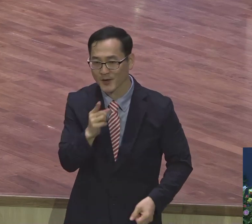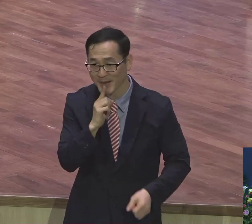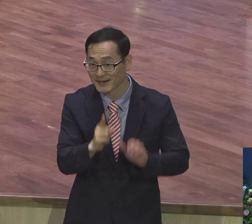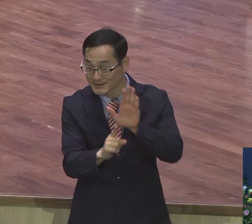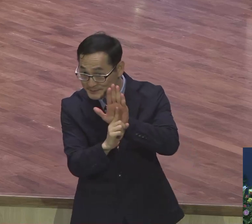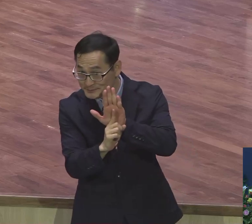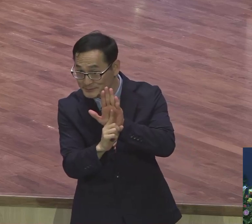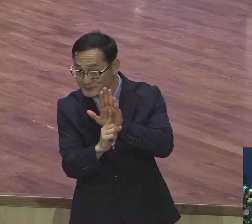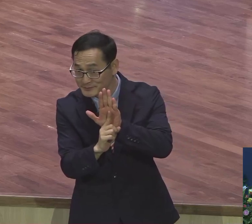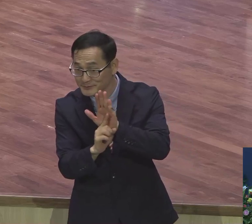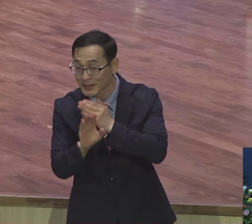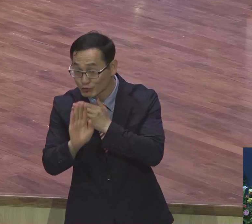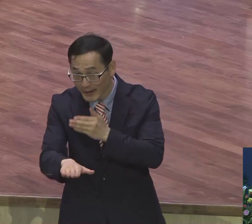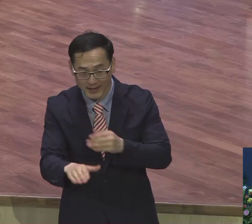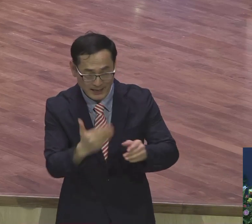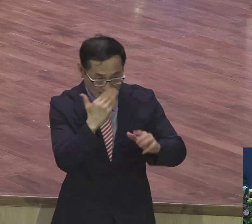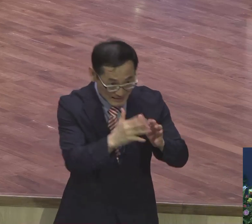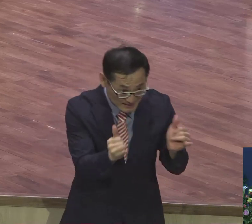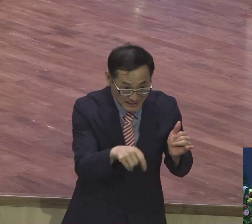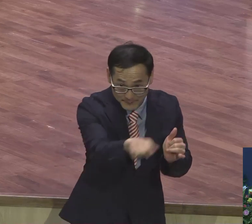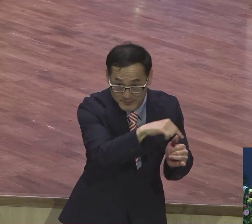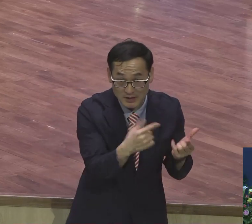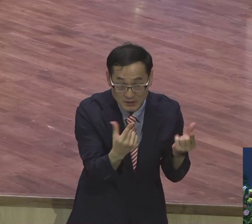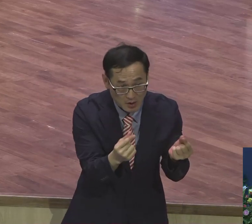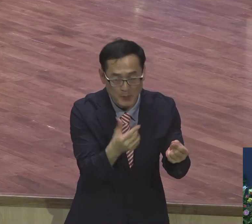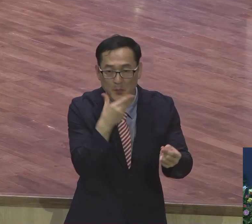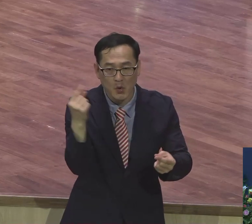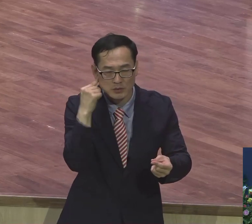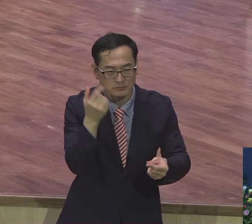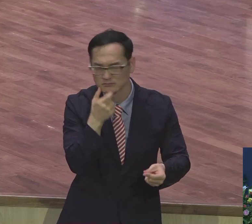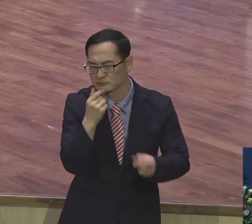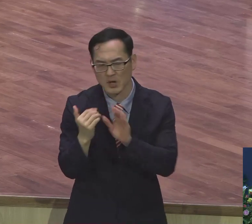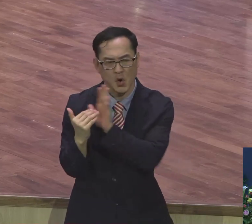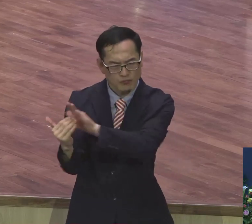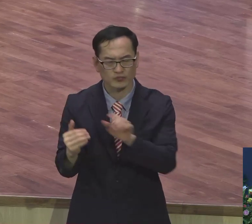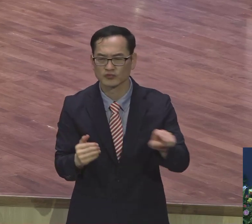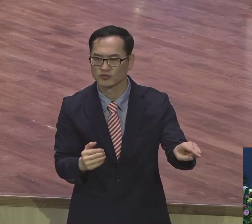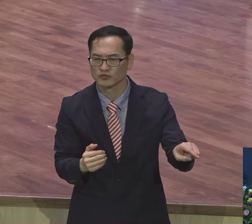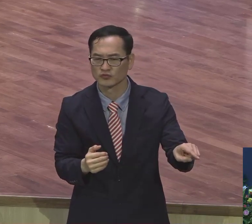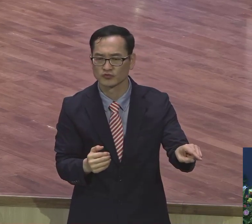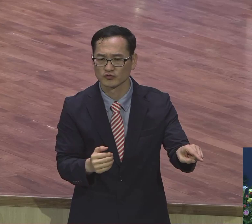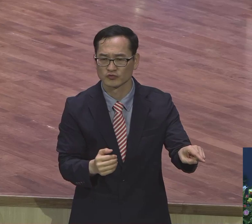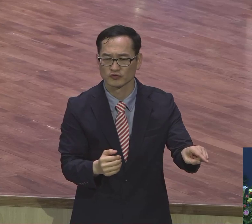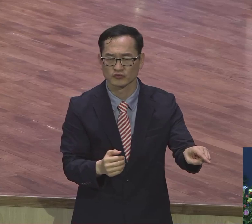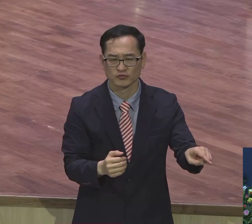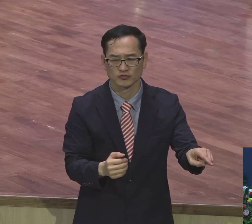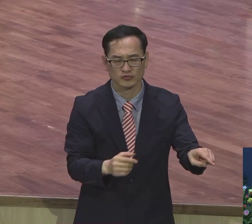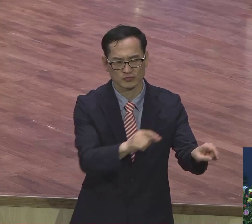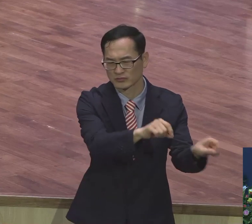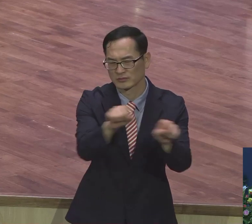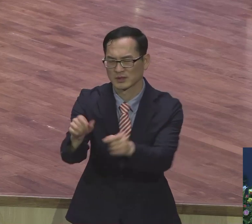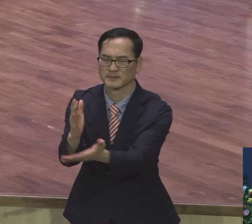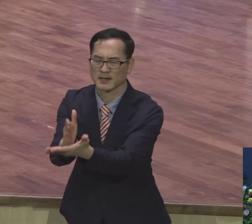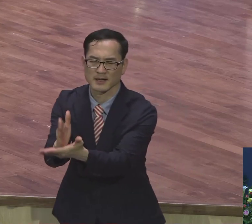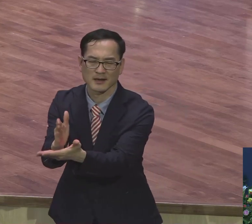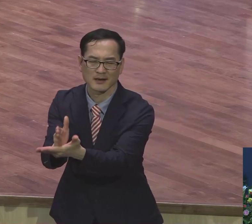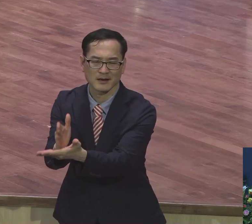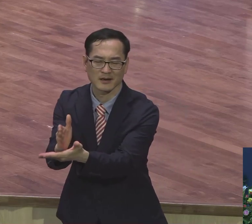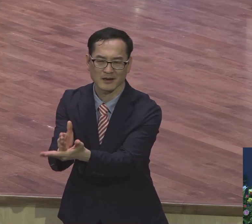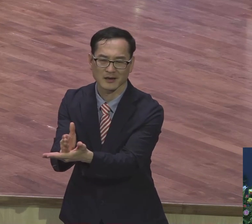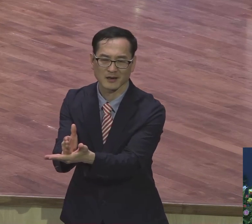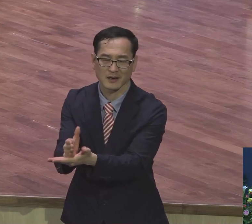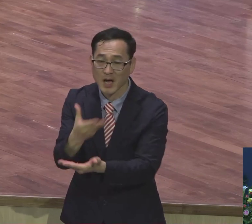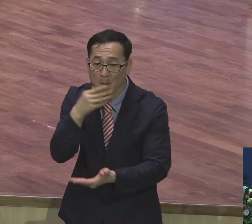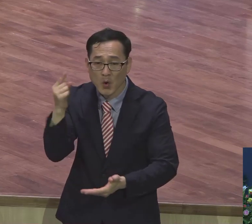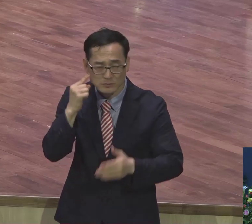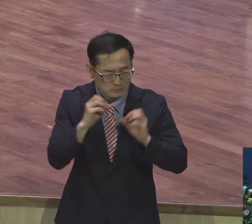백성들처럼 복음을 거부하는 이런 대비적으로 이것의 비유를 말씀해서 그것은 복음을